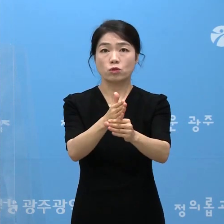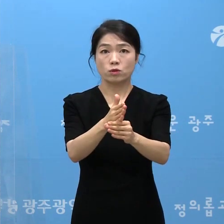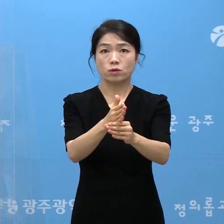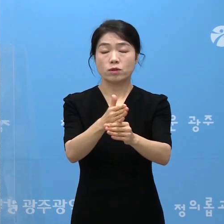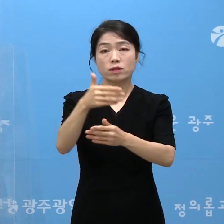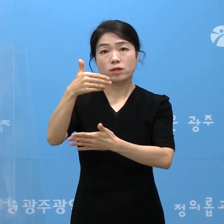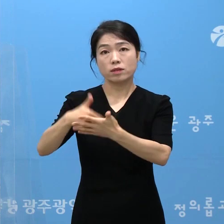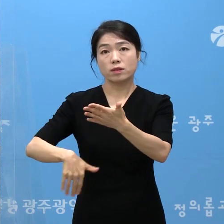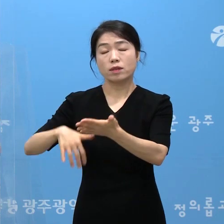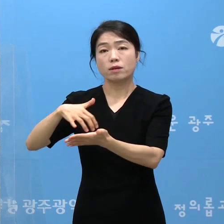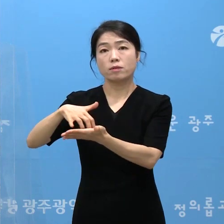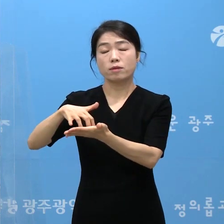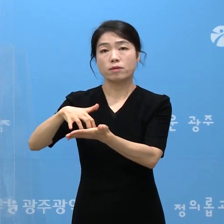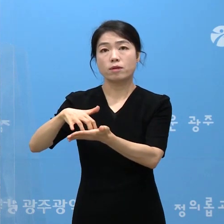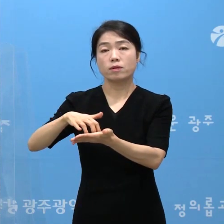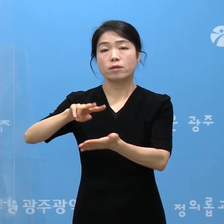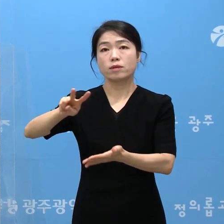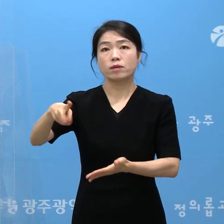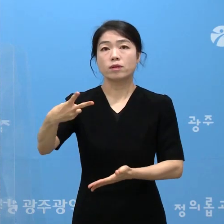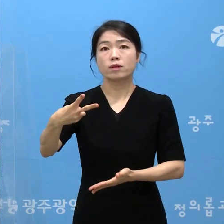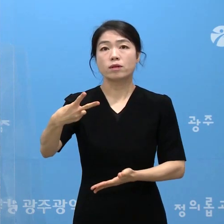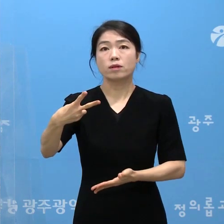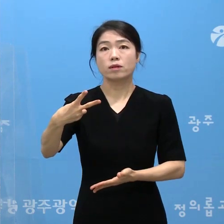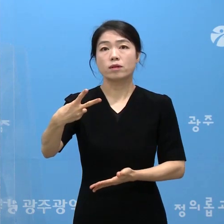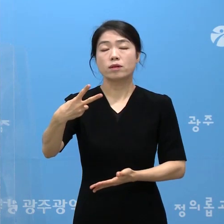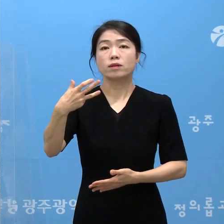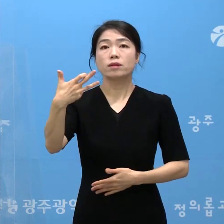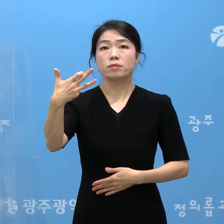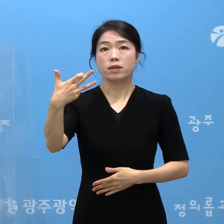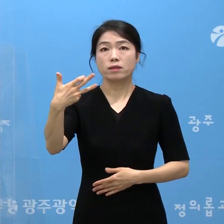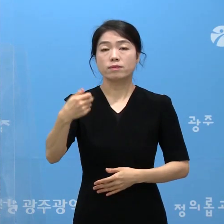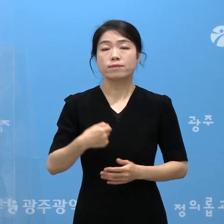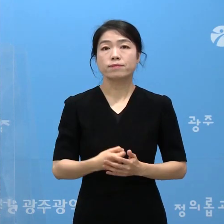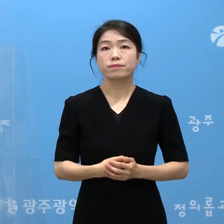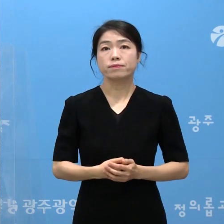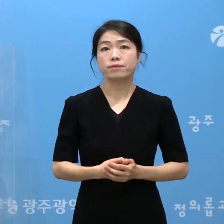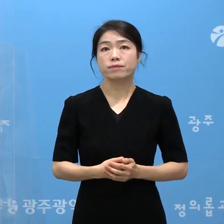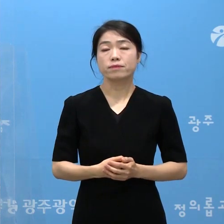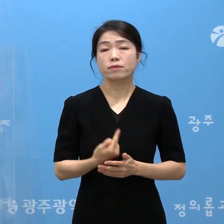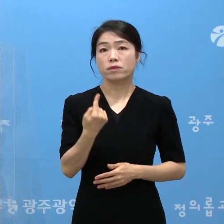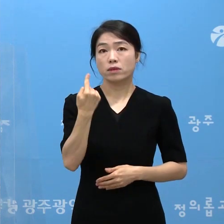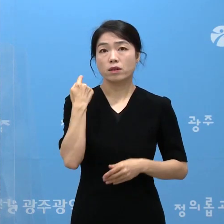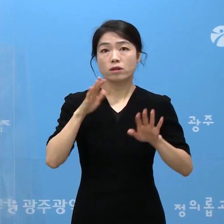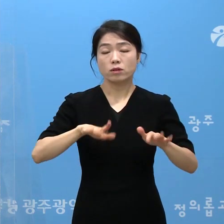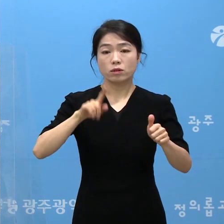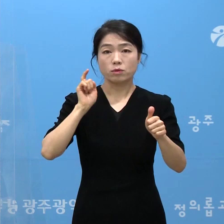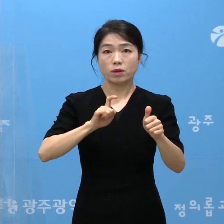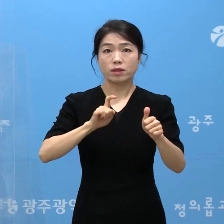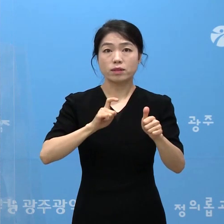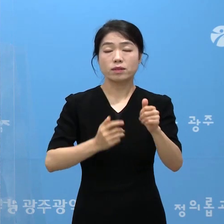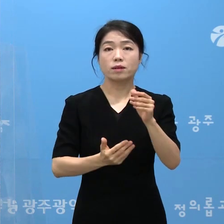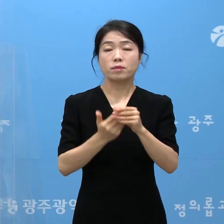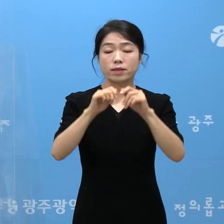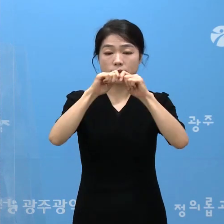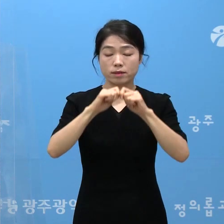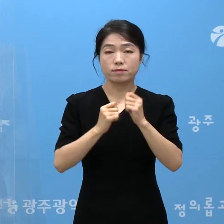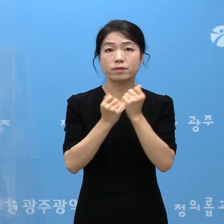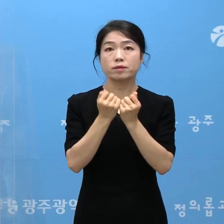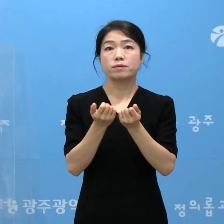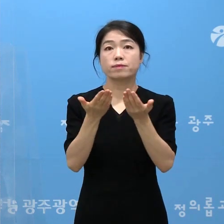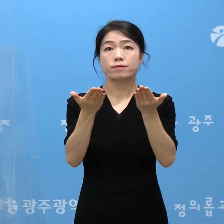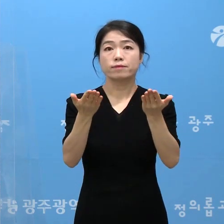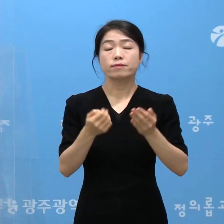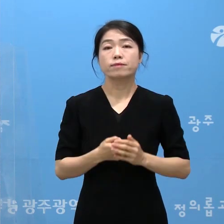잔여 병상은 218병상입니다. 어제 오늘 확진자 발생 세부 현황을